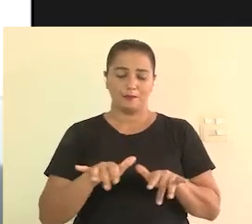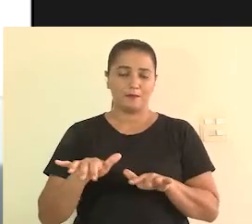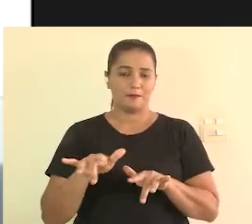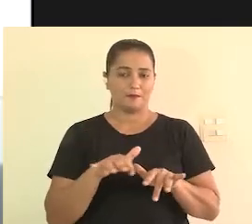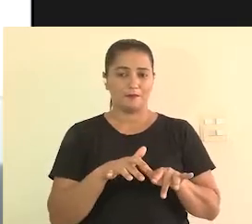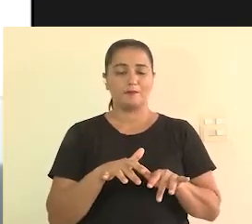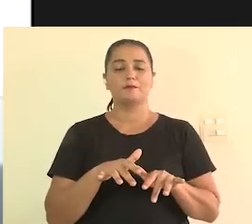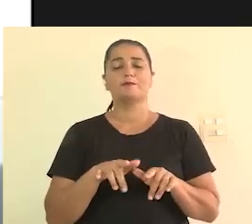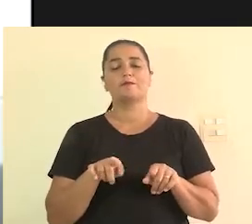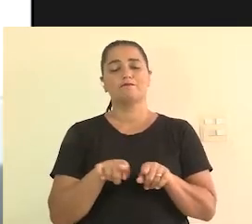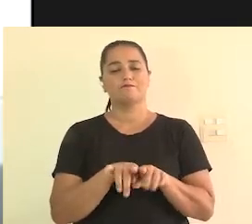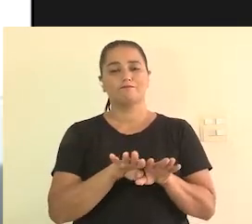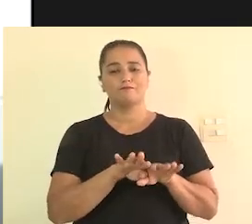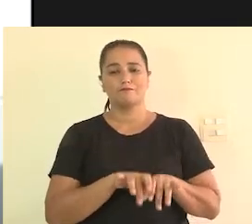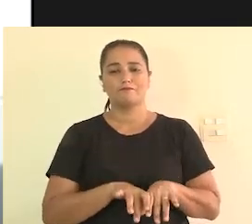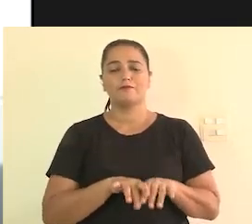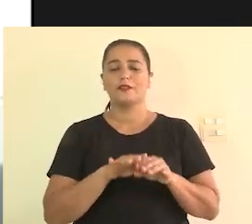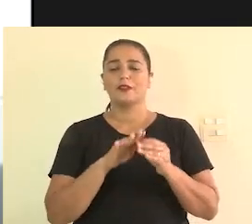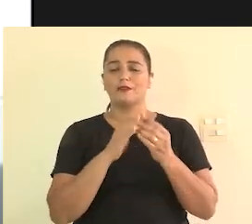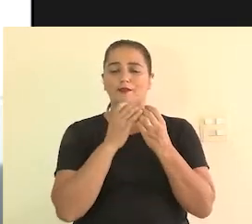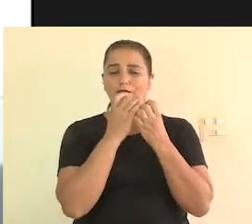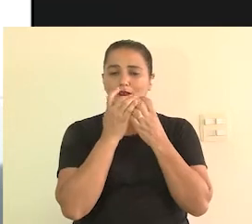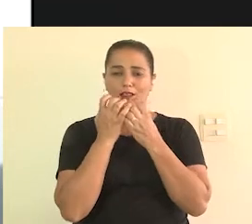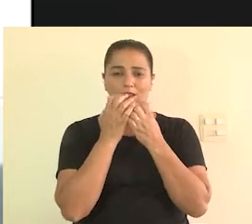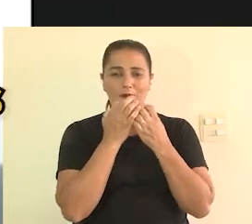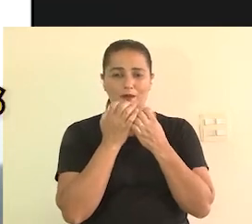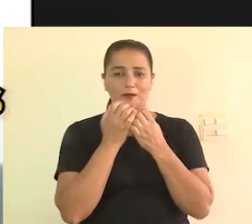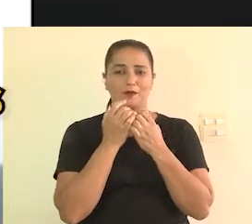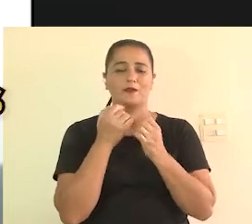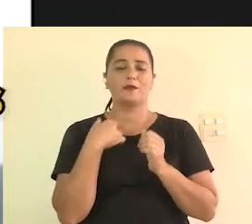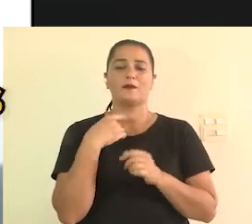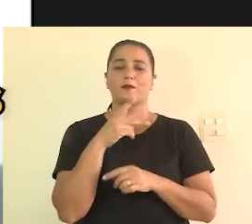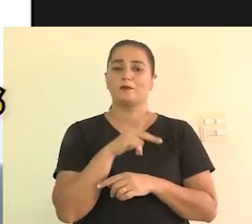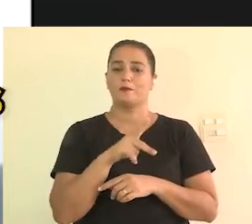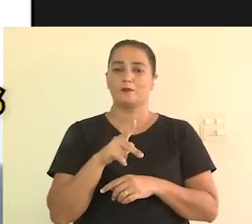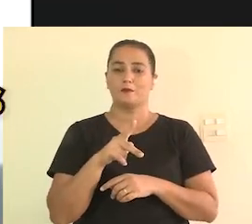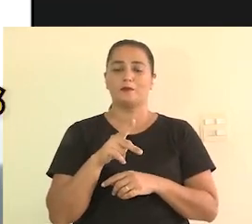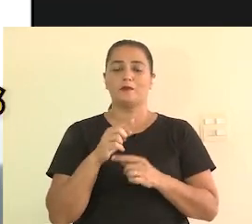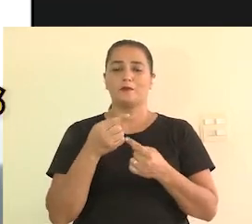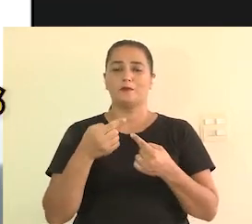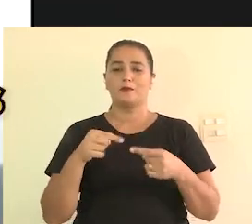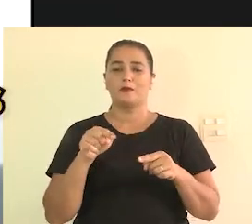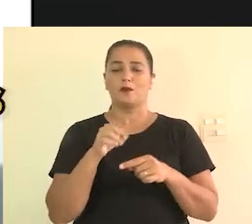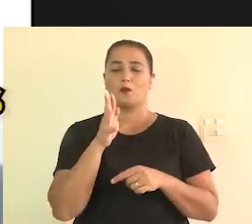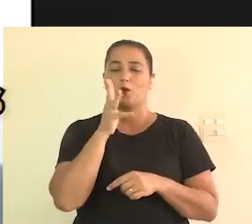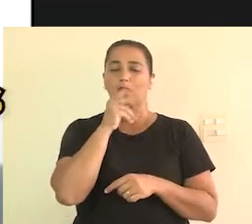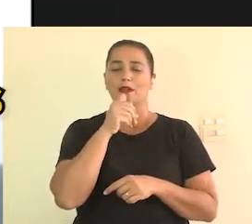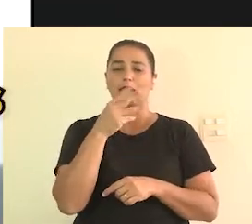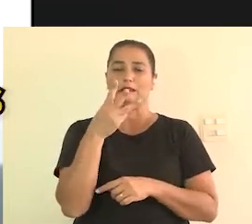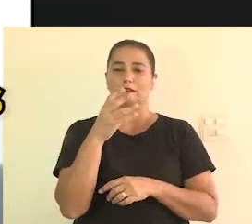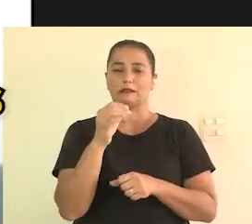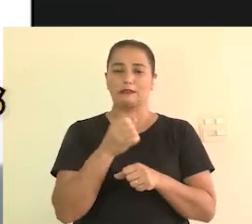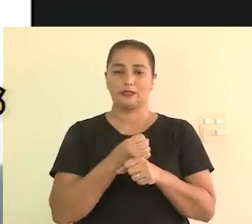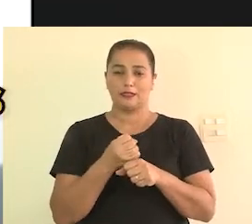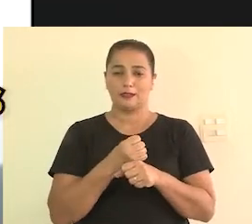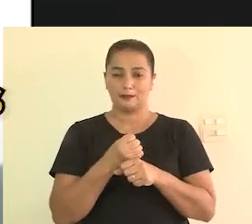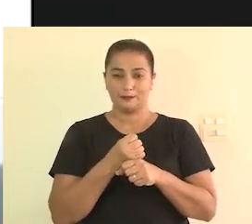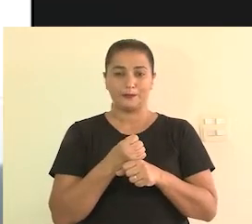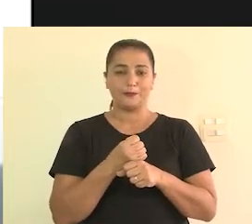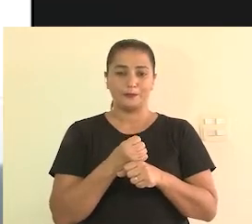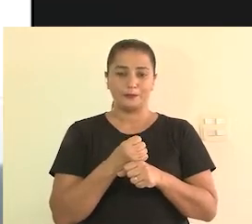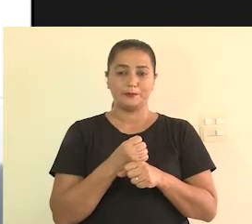pianista, tecladista e flautista, trabalho como professor de música há quase 30 anos.